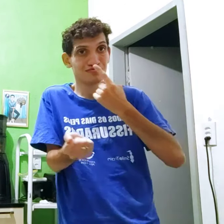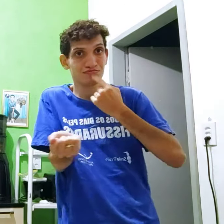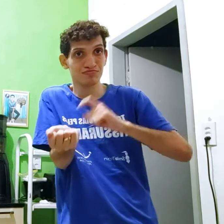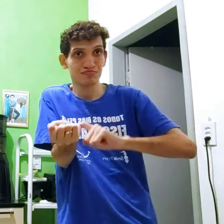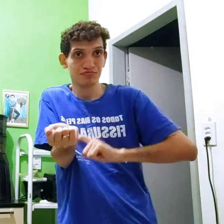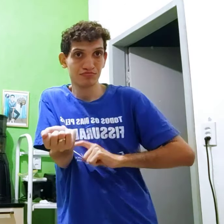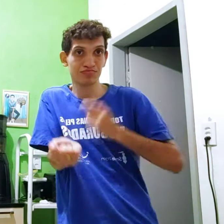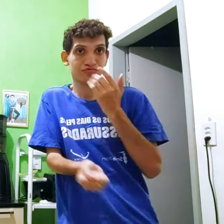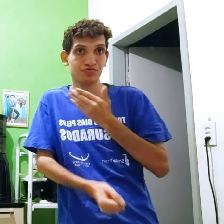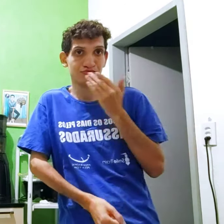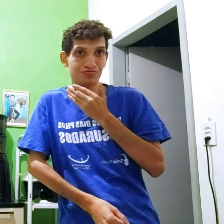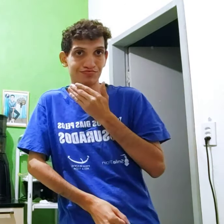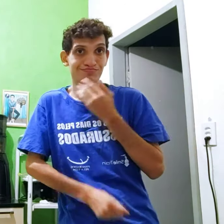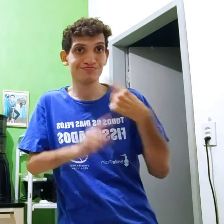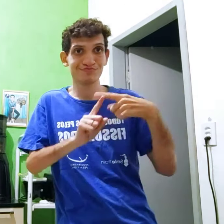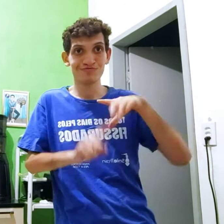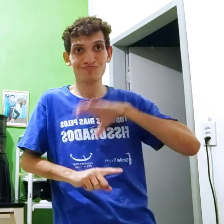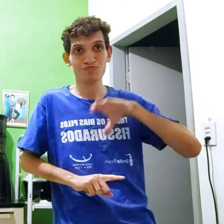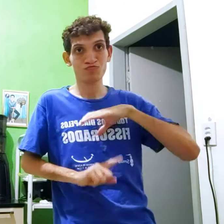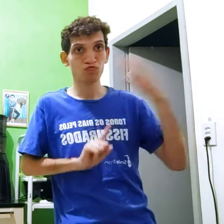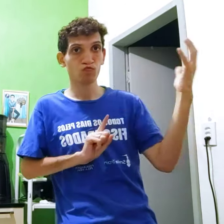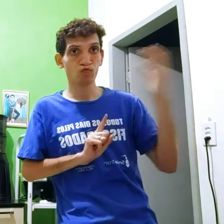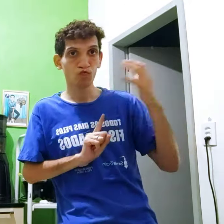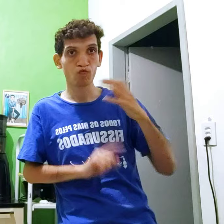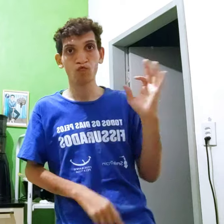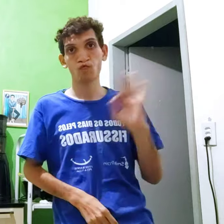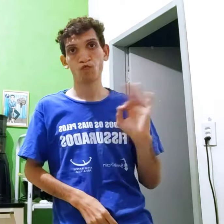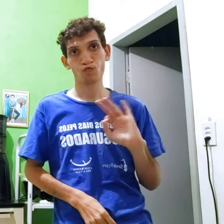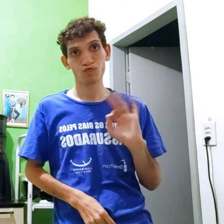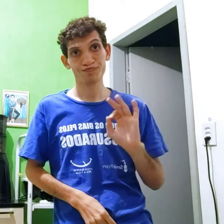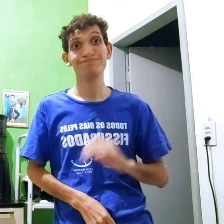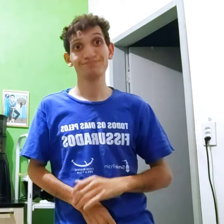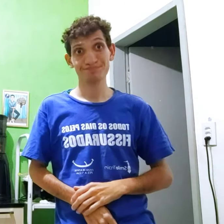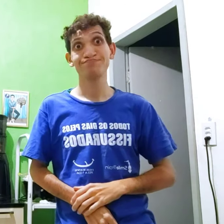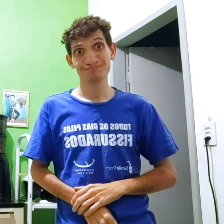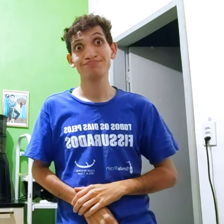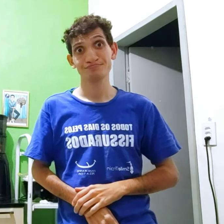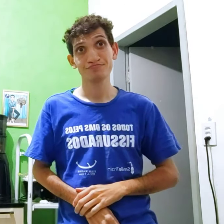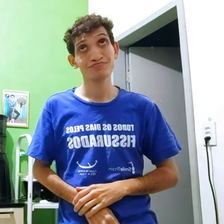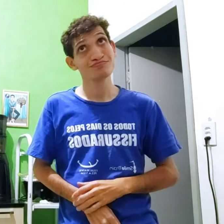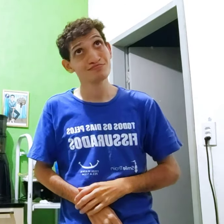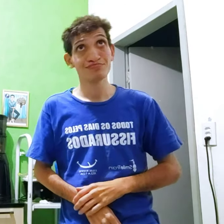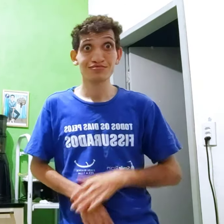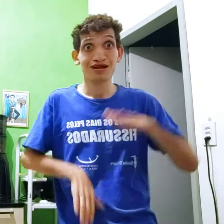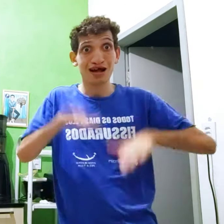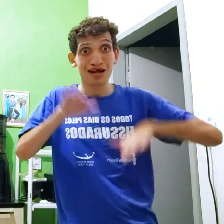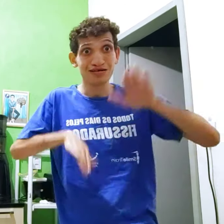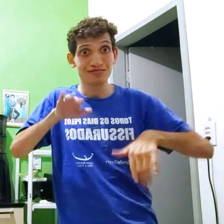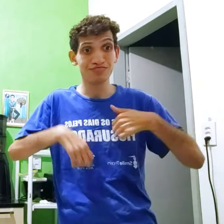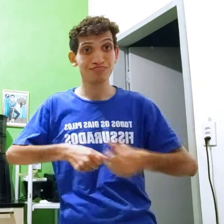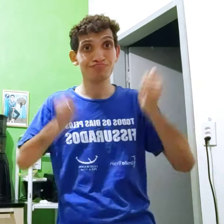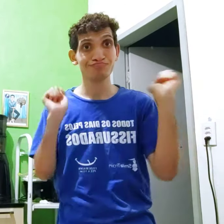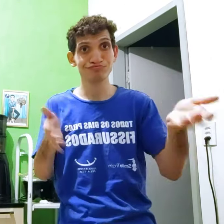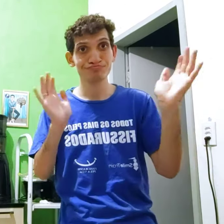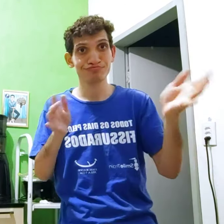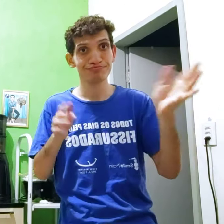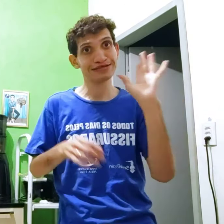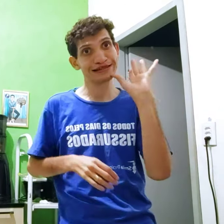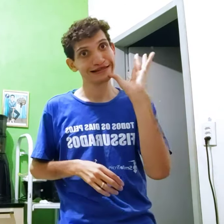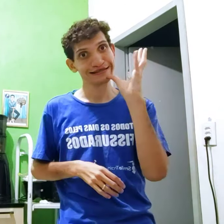Mais do primeiro Igual Sangue, helicose Ou Tem que influenciar Mas Às vezes